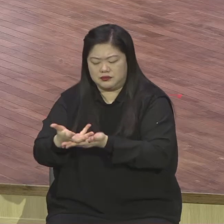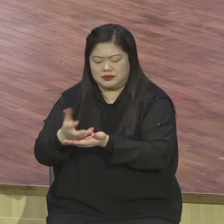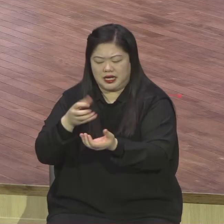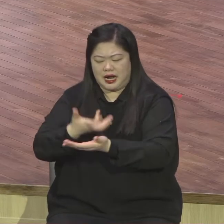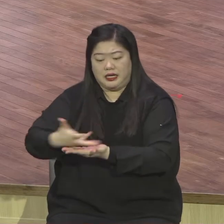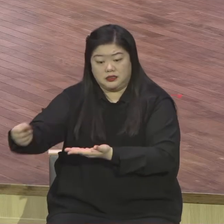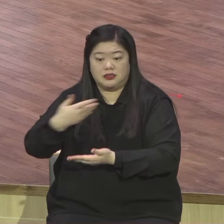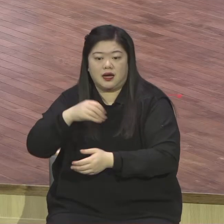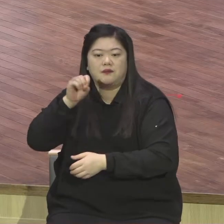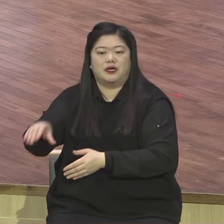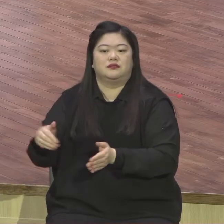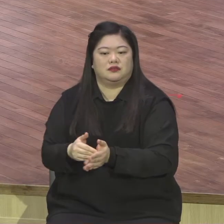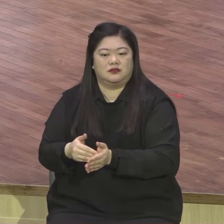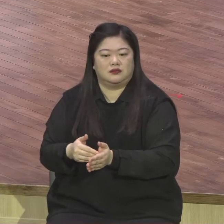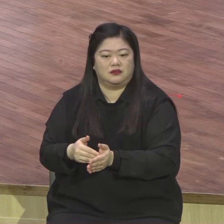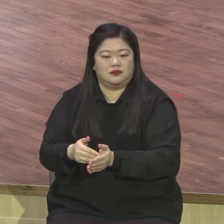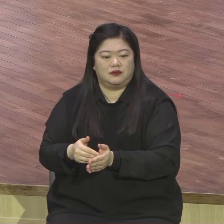기도하고 너 아무리 그렇게